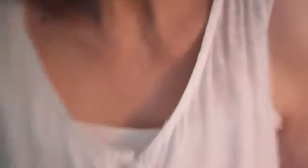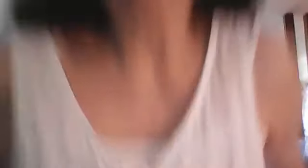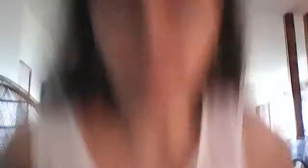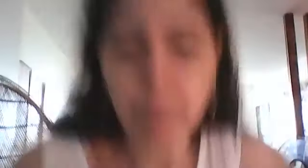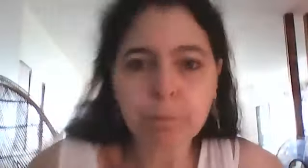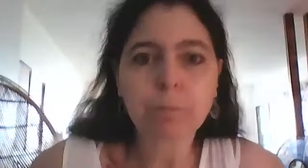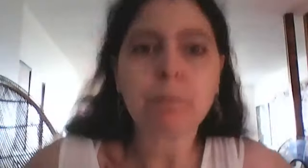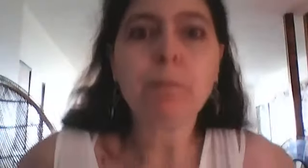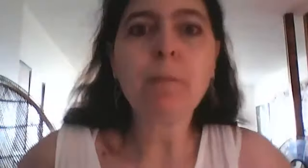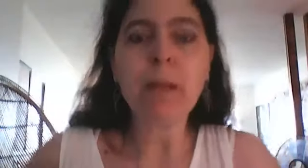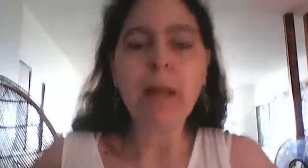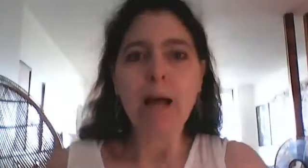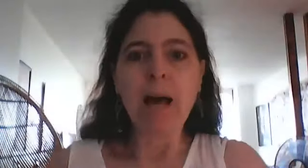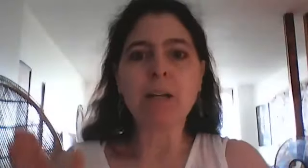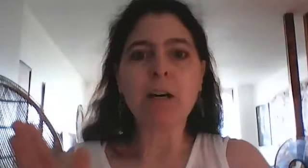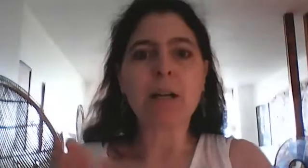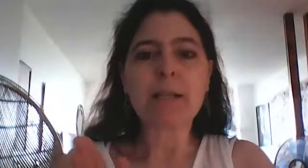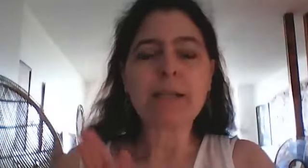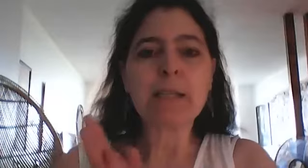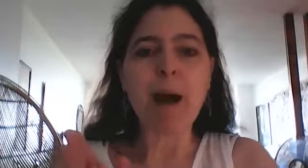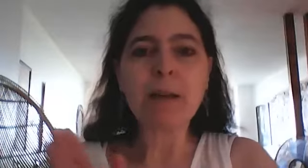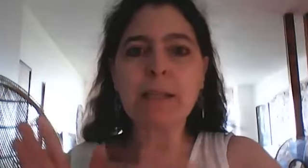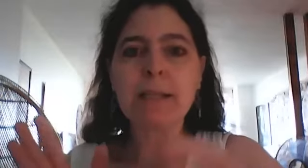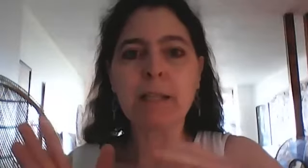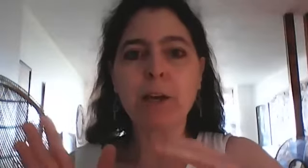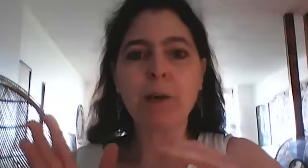alors ce qui se passe c'est que